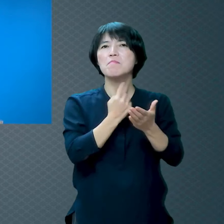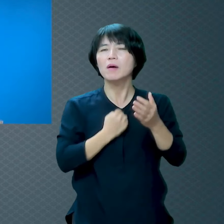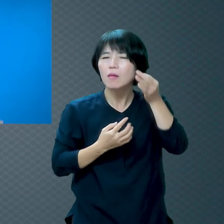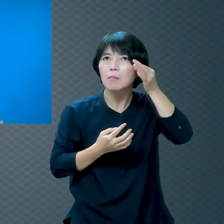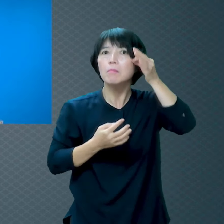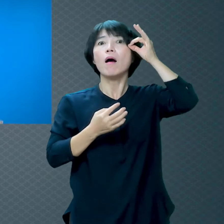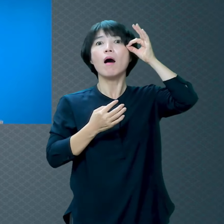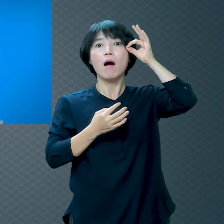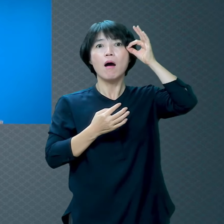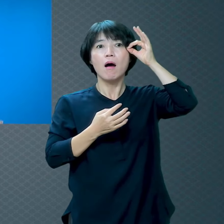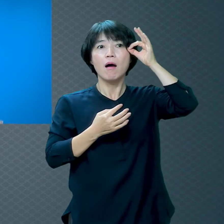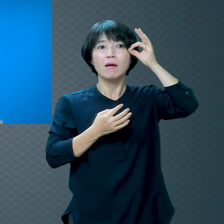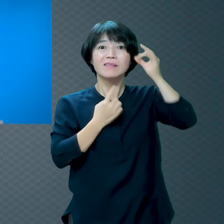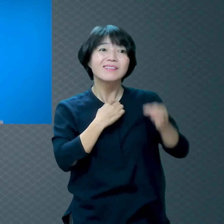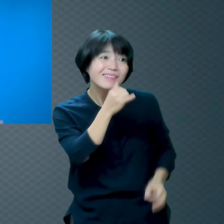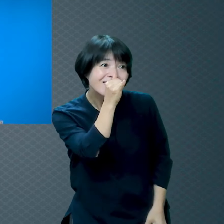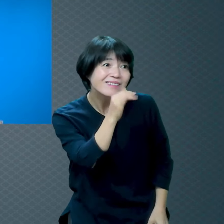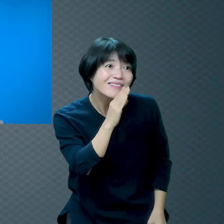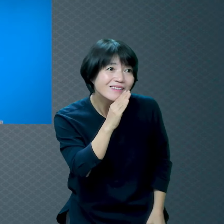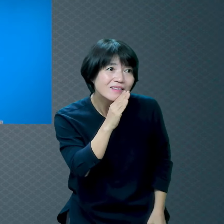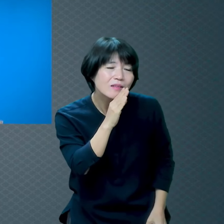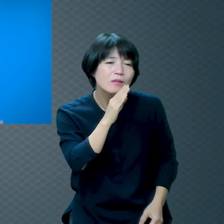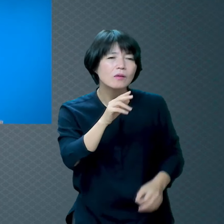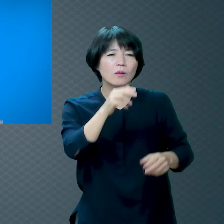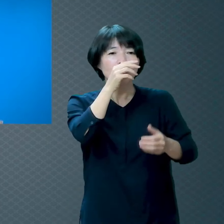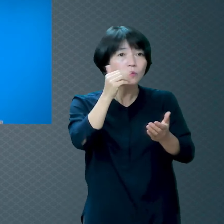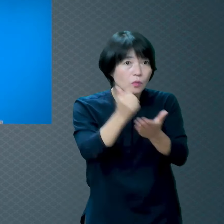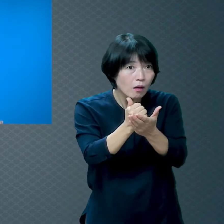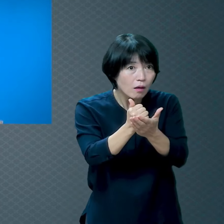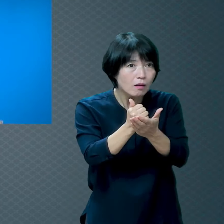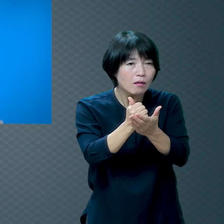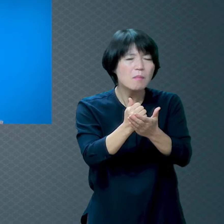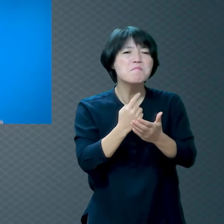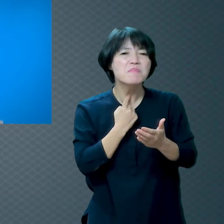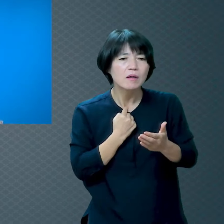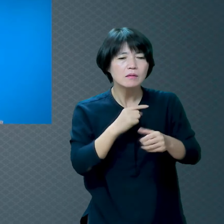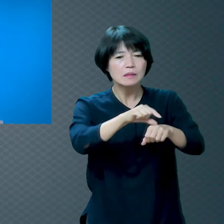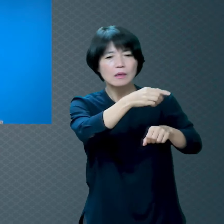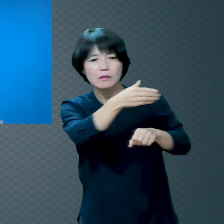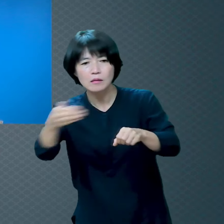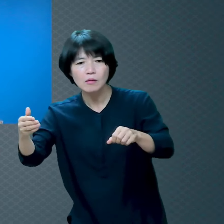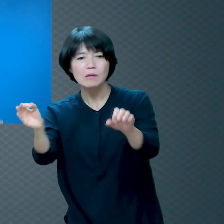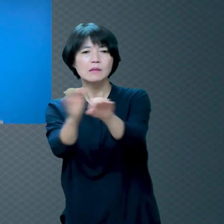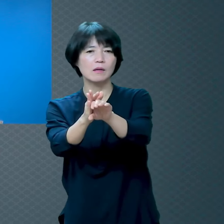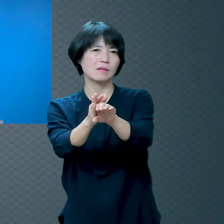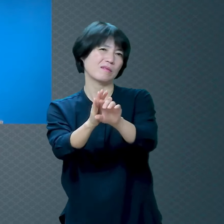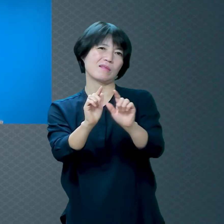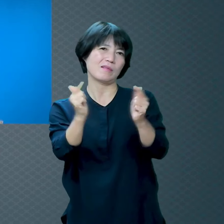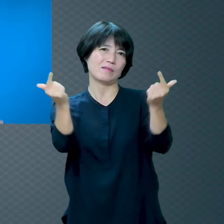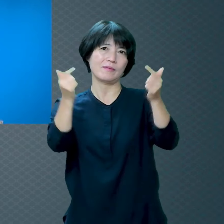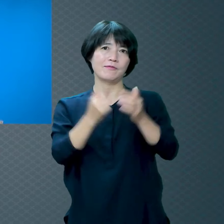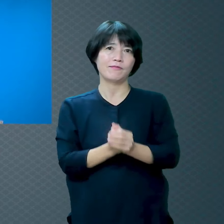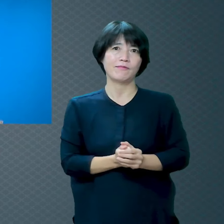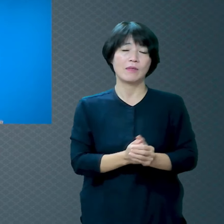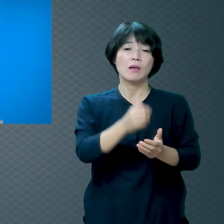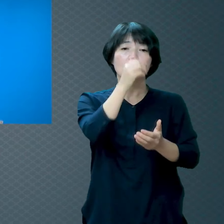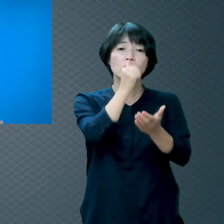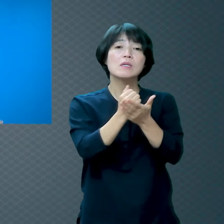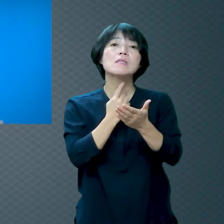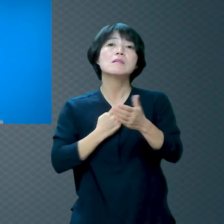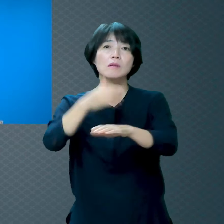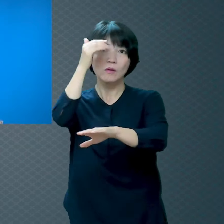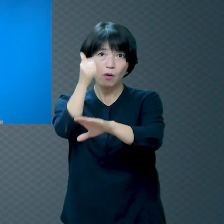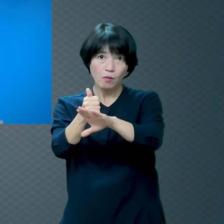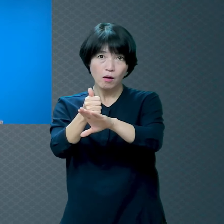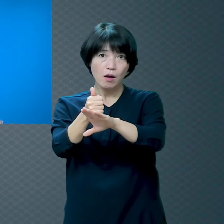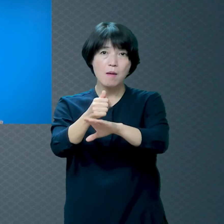지었는데 떠오르죠 죄는 안 없어집니다 왜? 죄의 결과가 사망이기